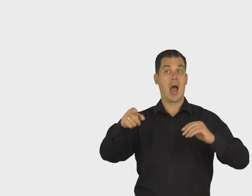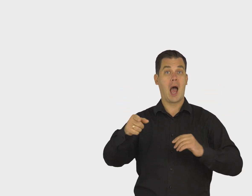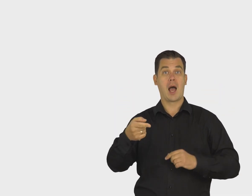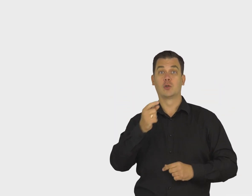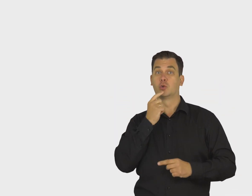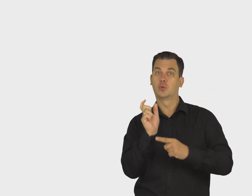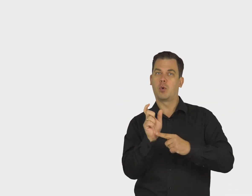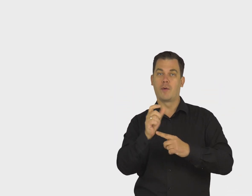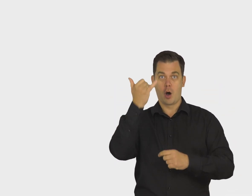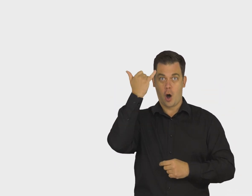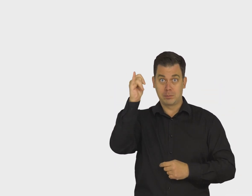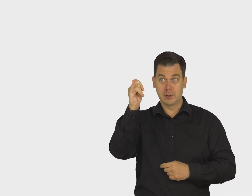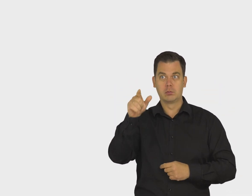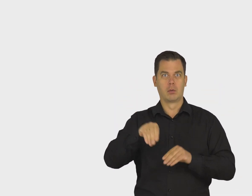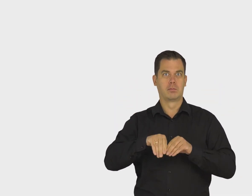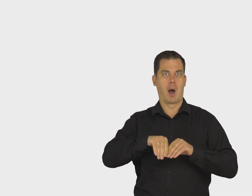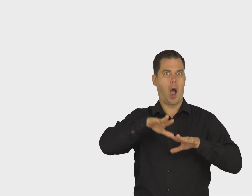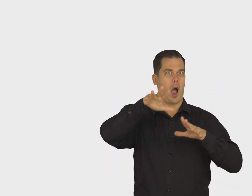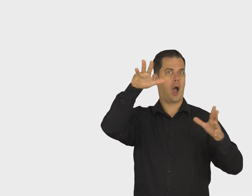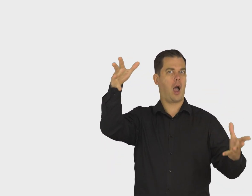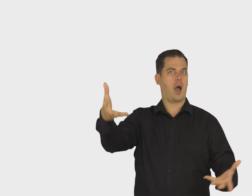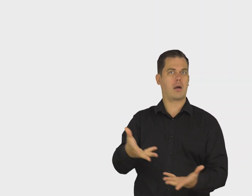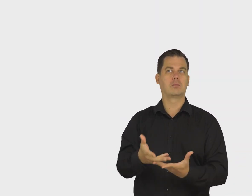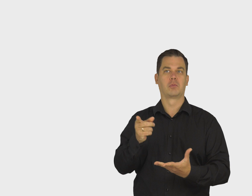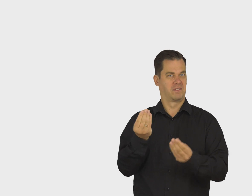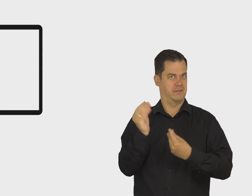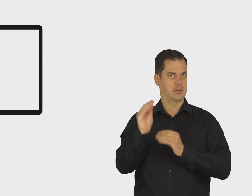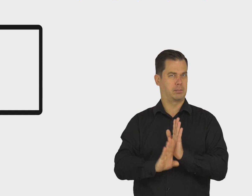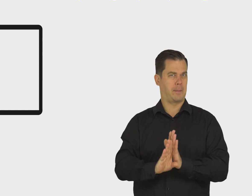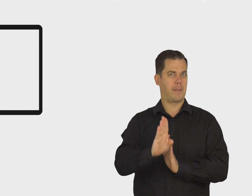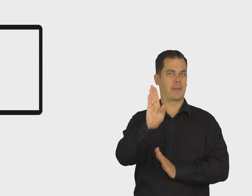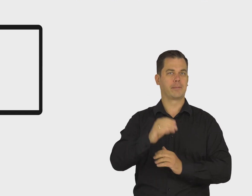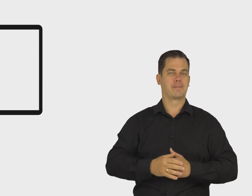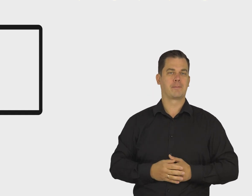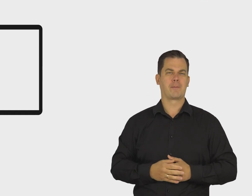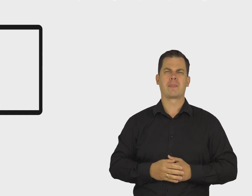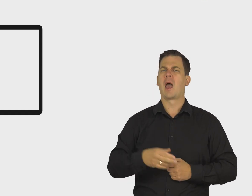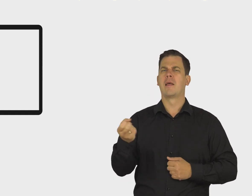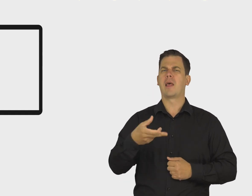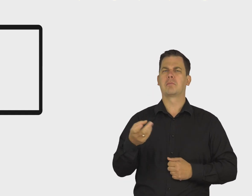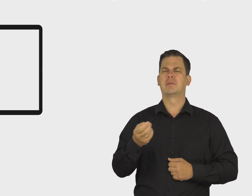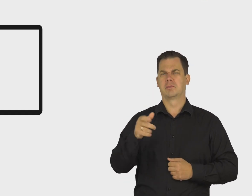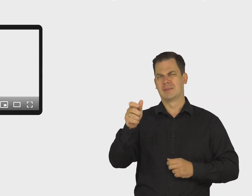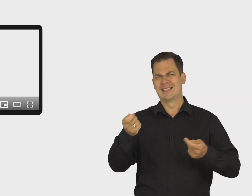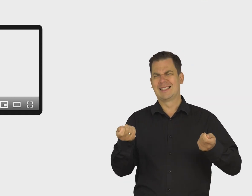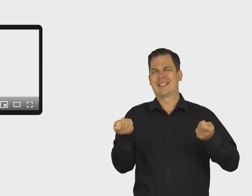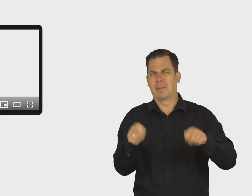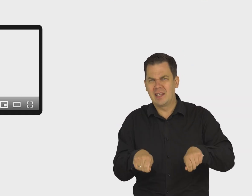poszerzyć zakres odbiorców filmu o inne kraje. Napisy zamknięte czy otwarte? Napisy